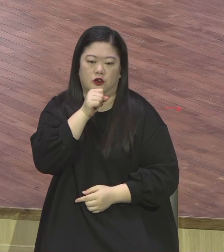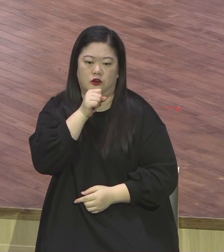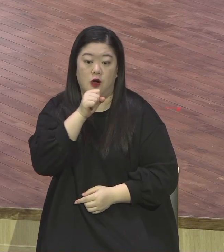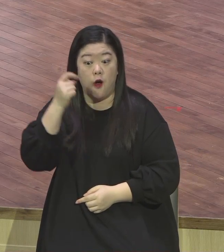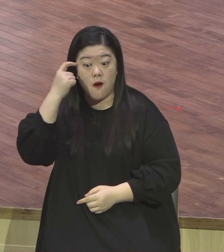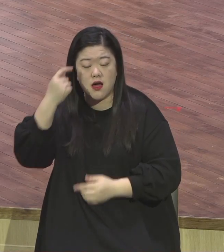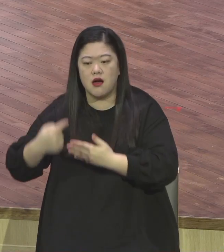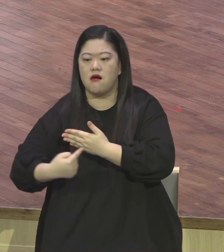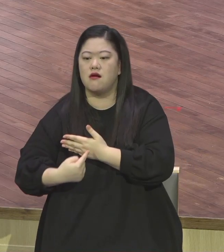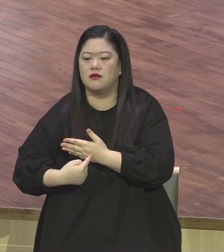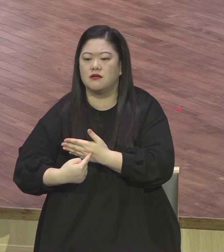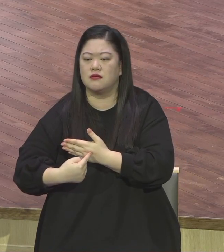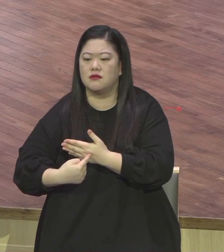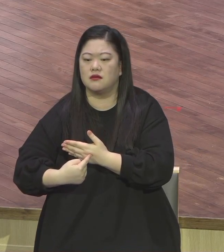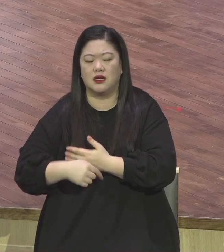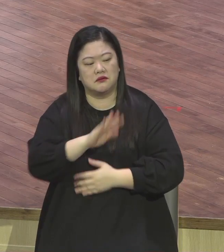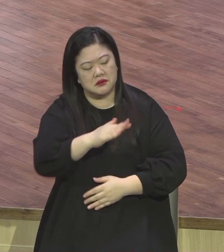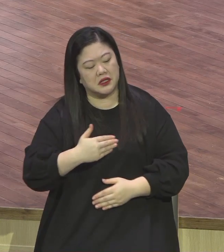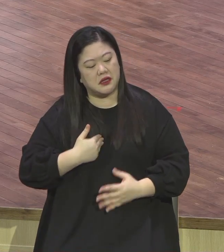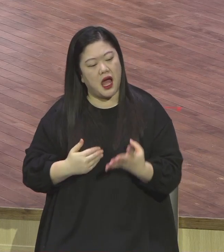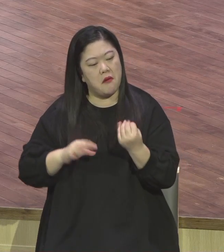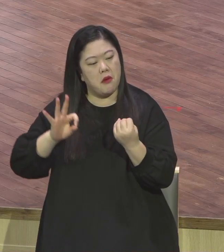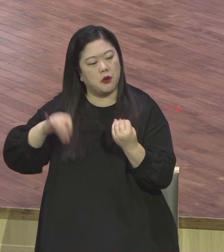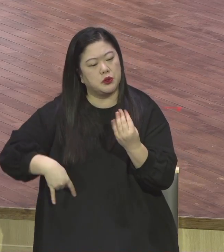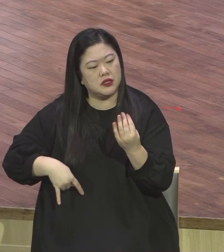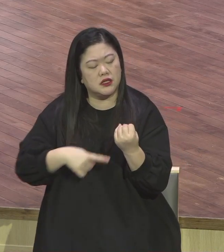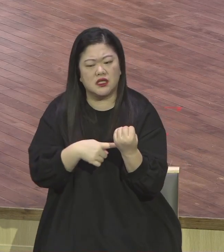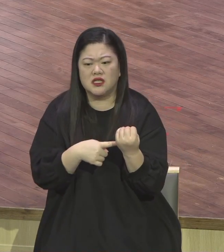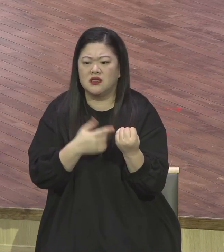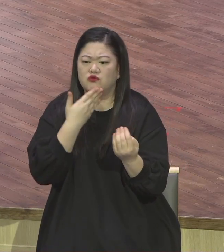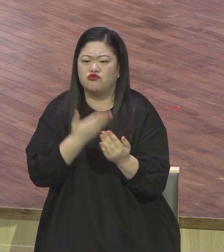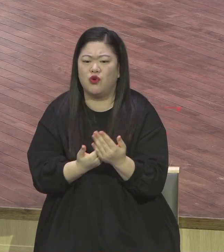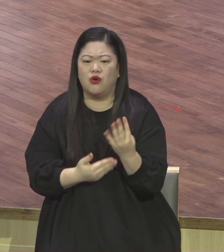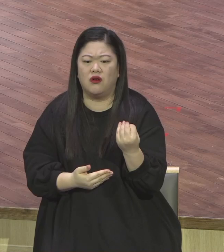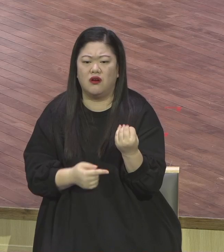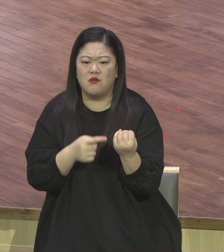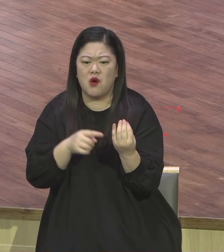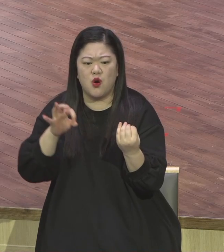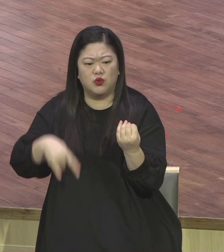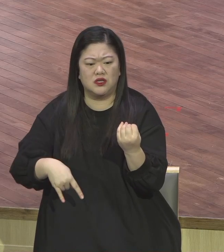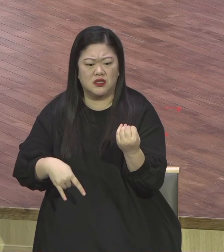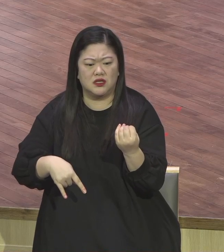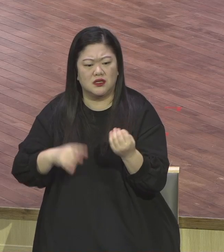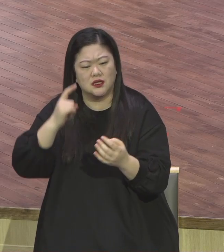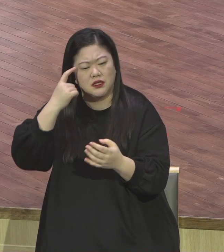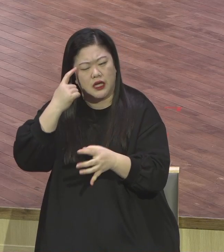성적 그래 가지고 이 한국 스포츠계의 어두운 면이 이